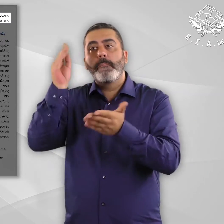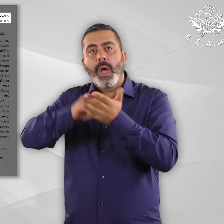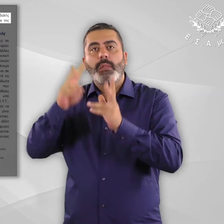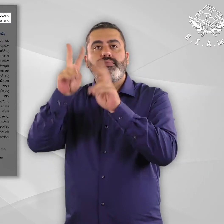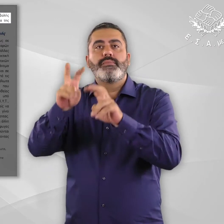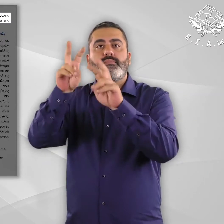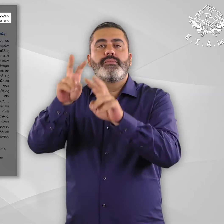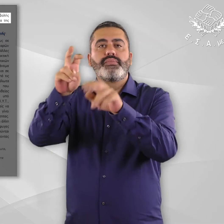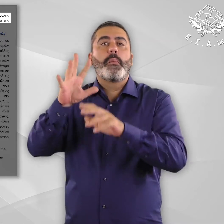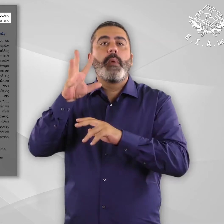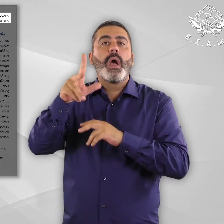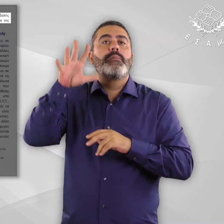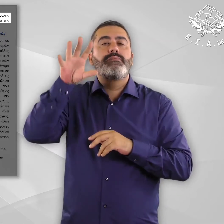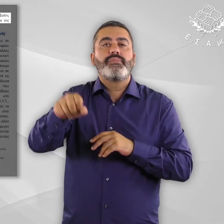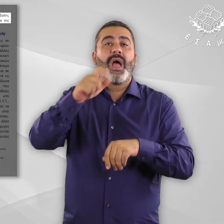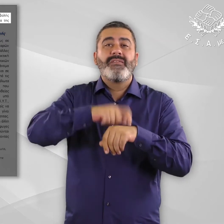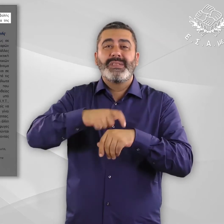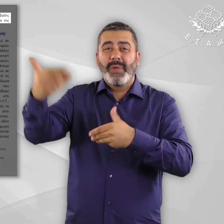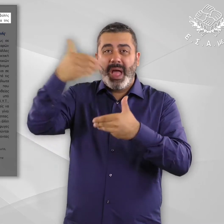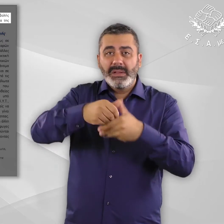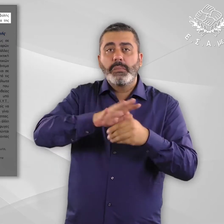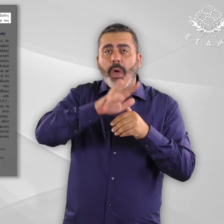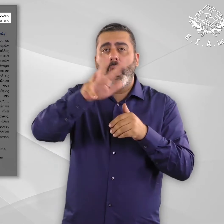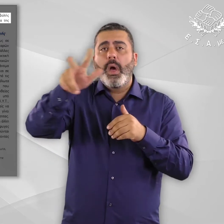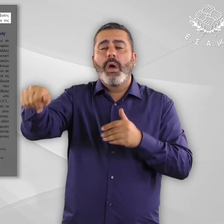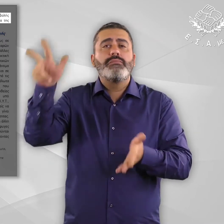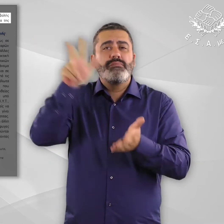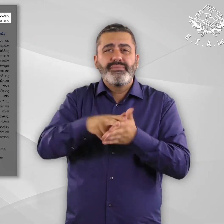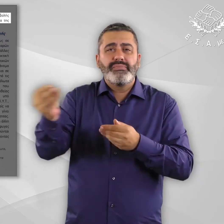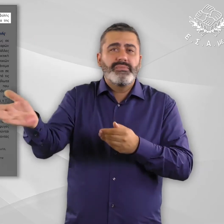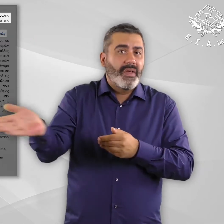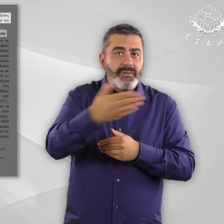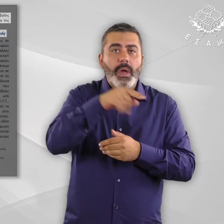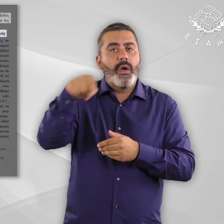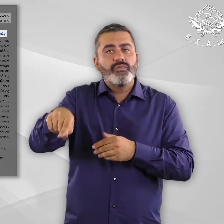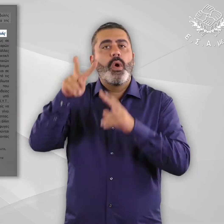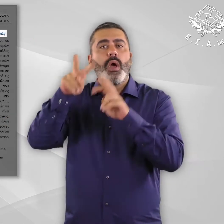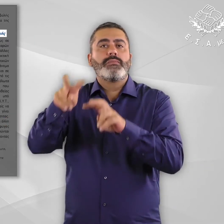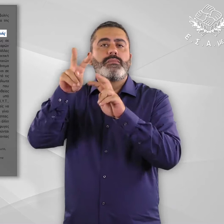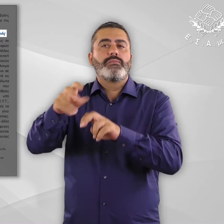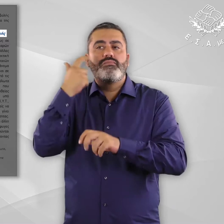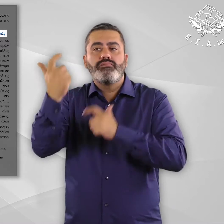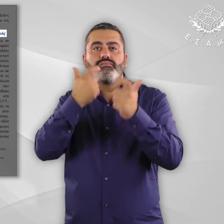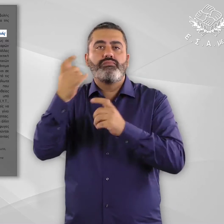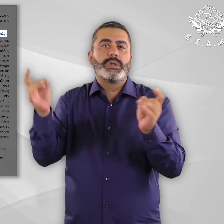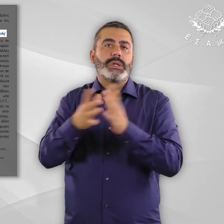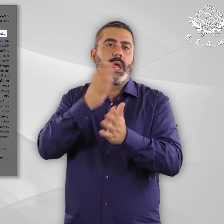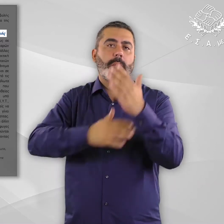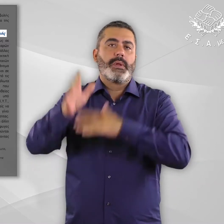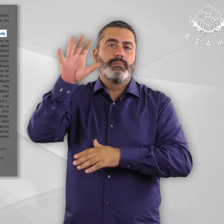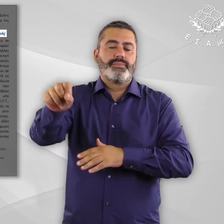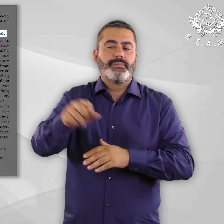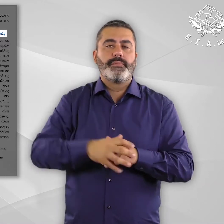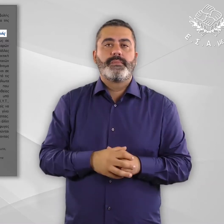εξέτασης αιτημάτων ασύλου και καθ' όλη τη διάρκεια της παραμονής των ατόμων αυτών στη χώρα. Υποενότητα Παραβίαση του